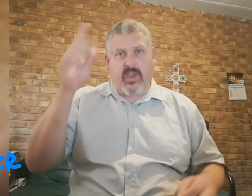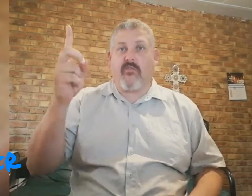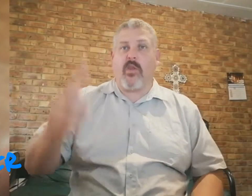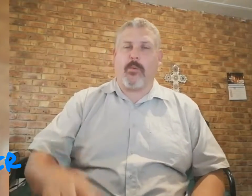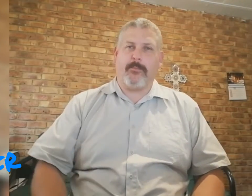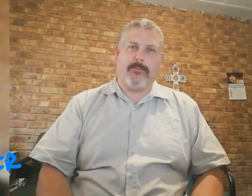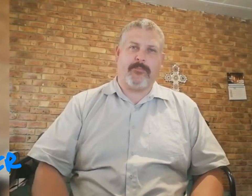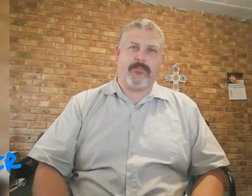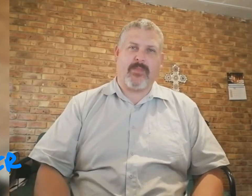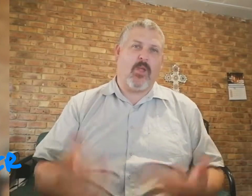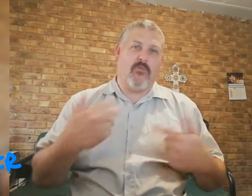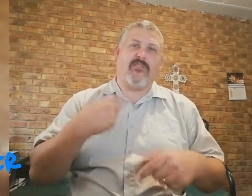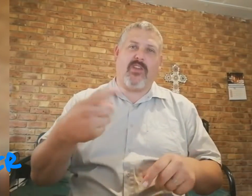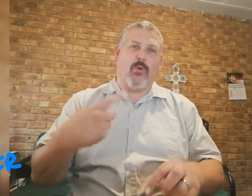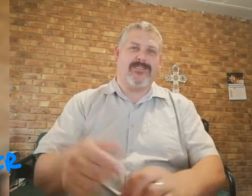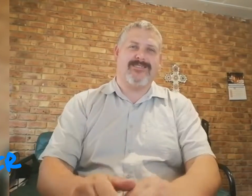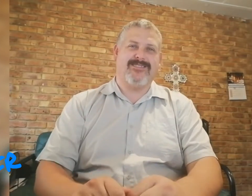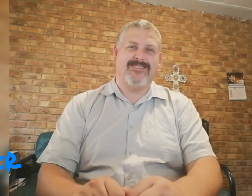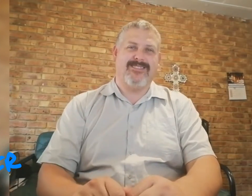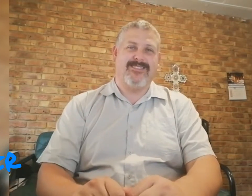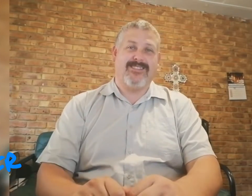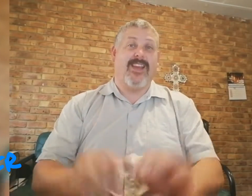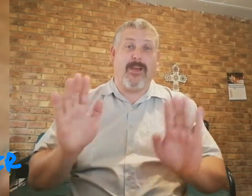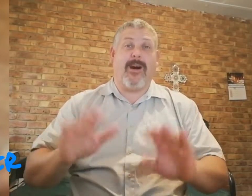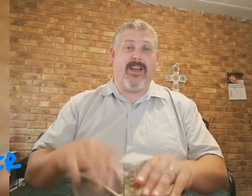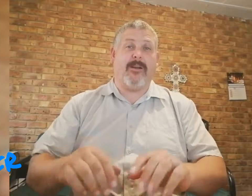vergeet van hom. veel van ons. Waja,